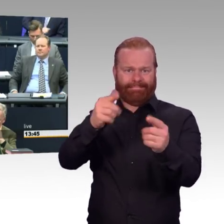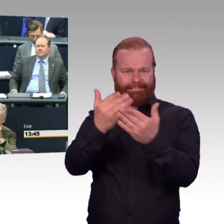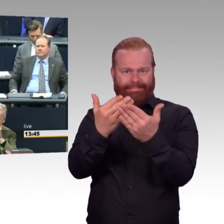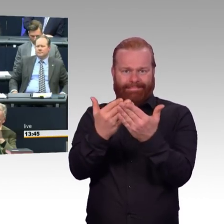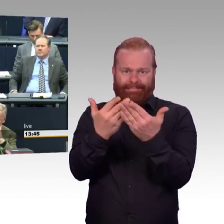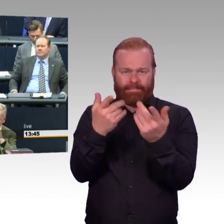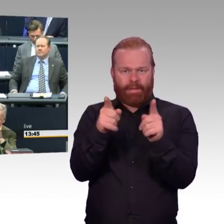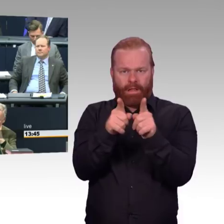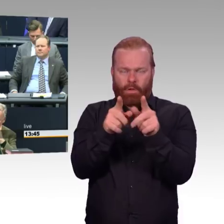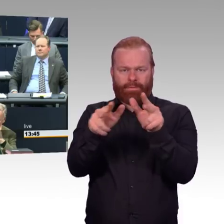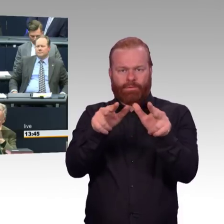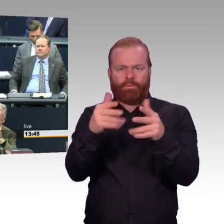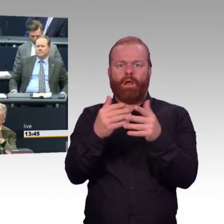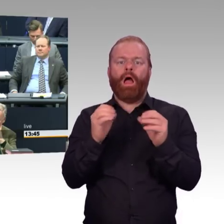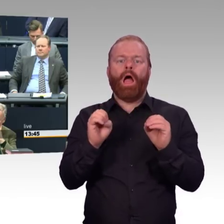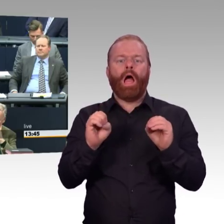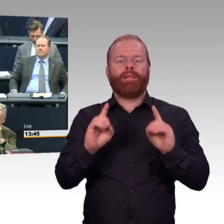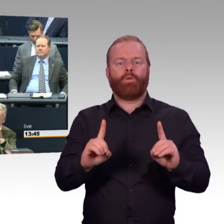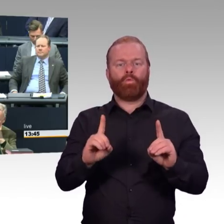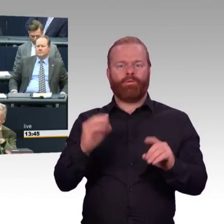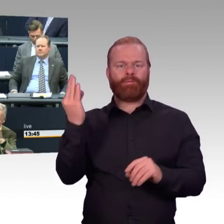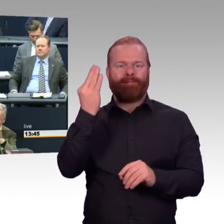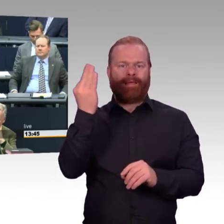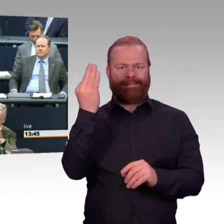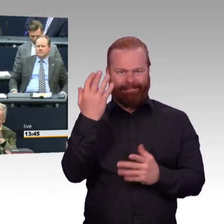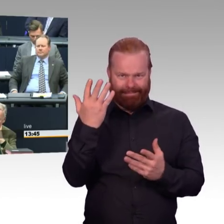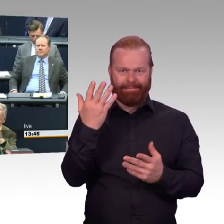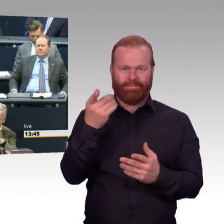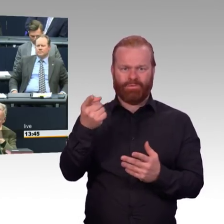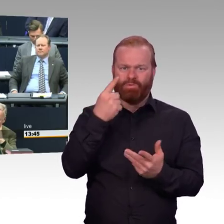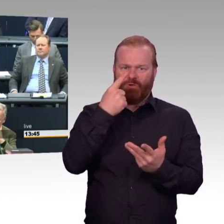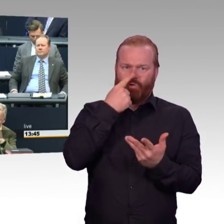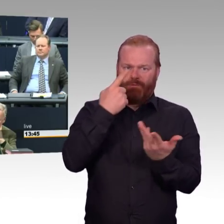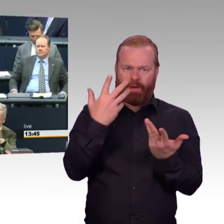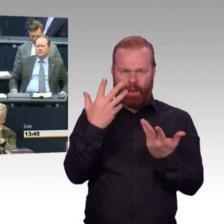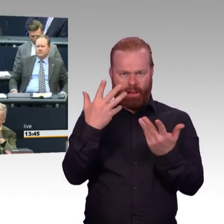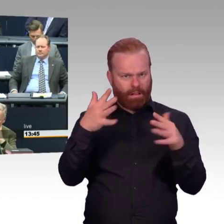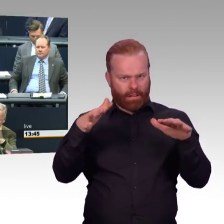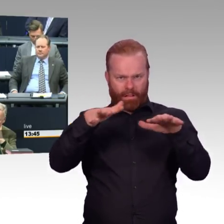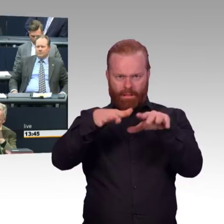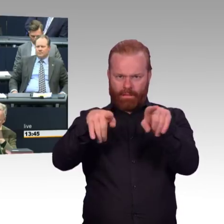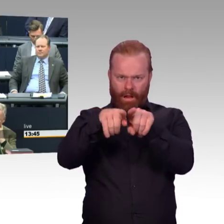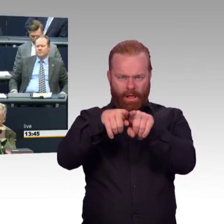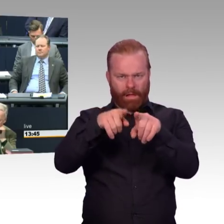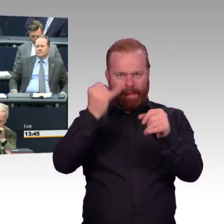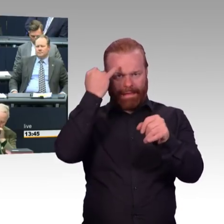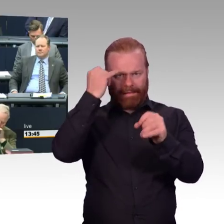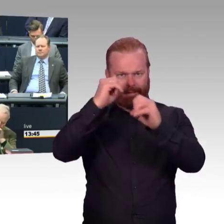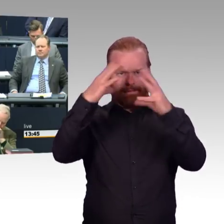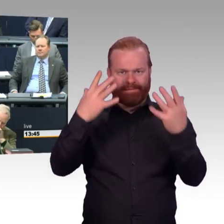die Antifa und die Interventionistische Linke mitdemonstriert und für die Abschaffung des Kapitalismus